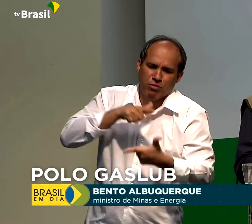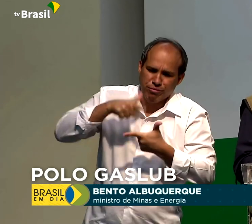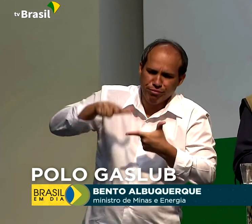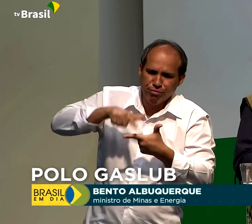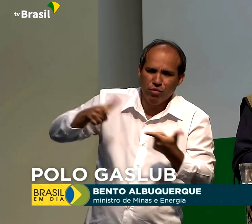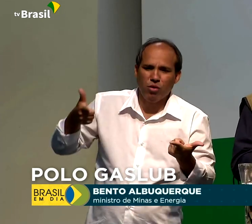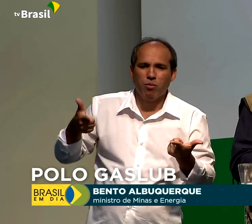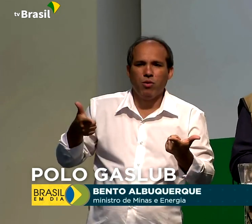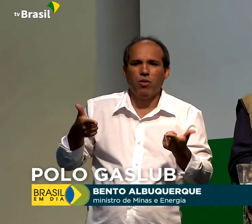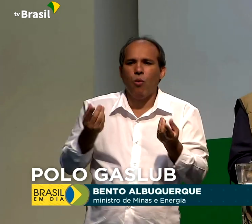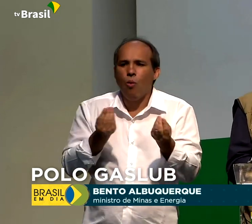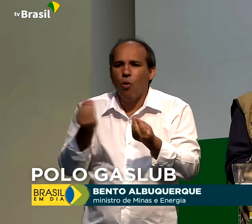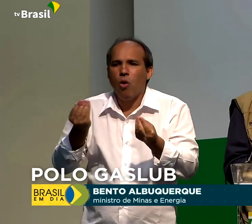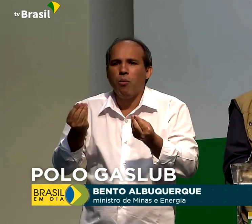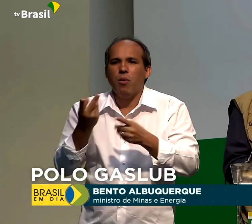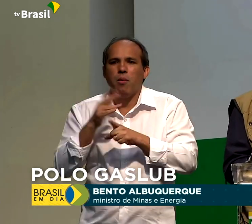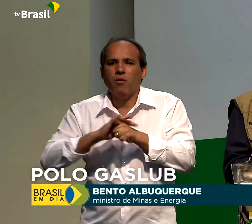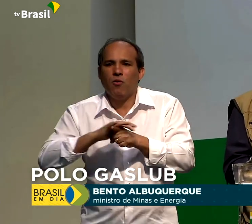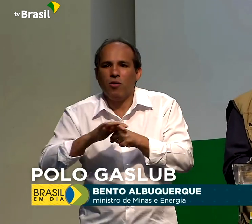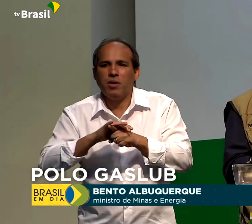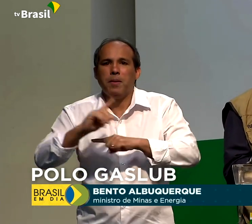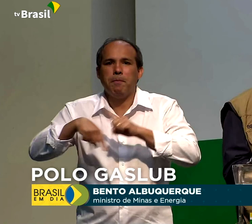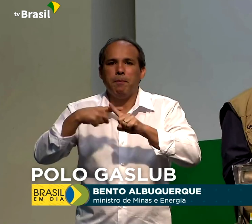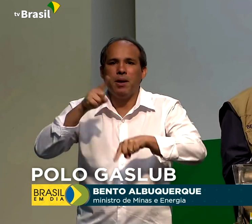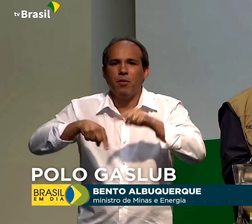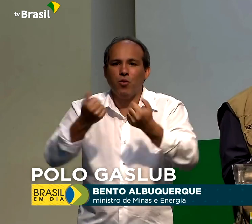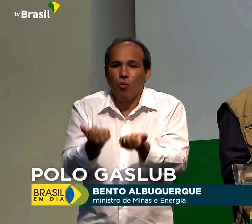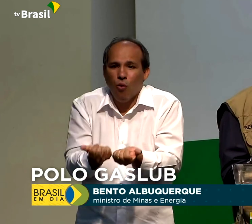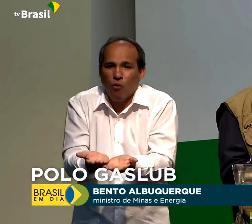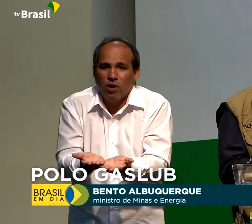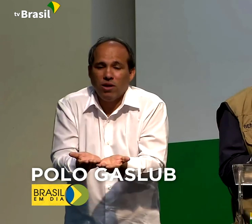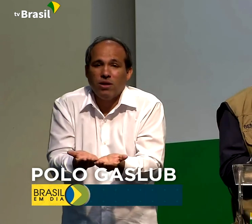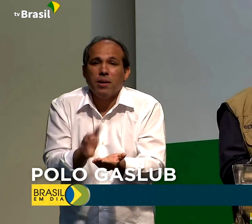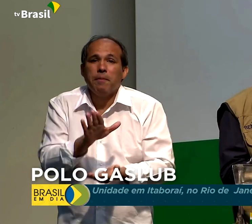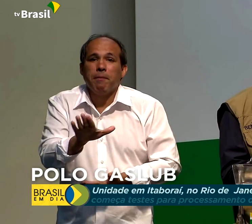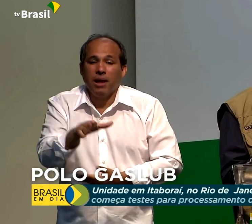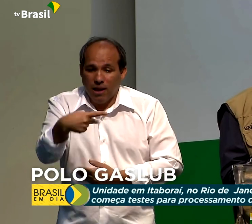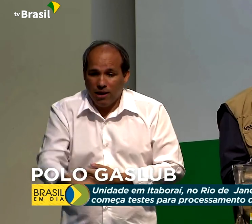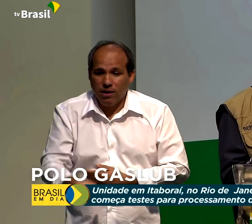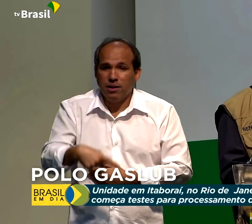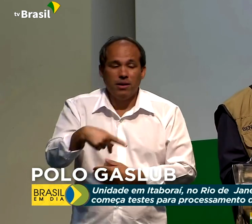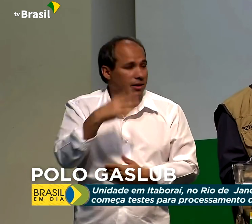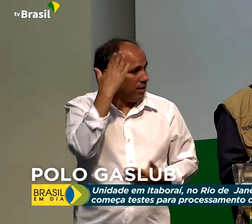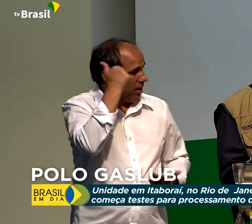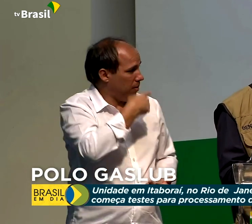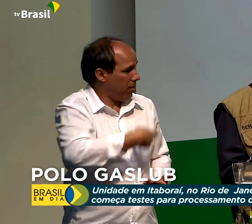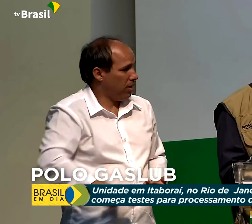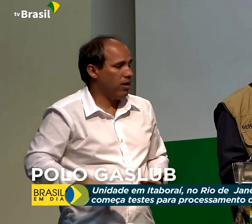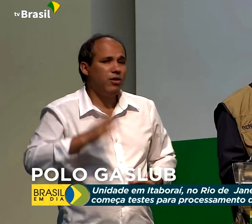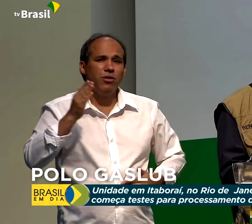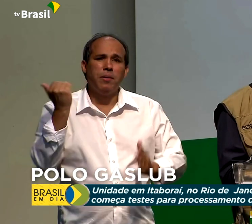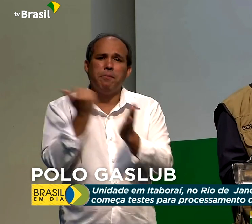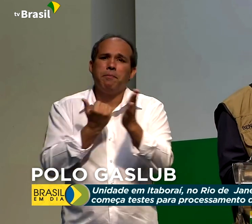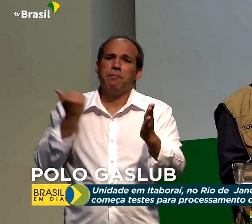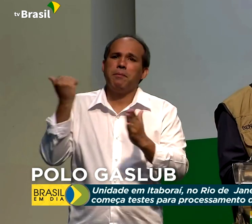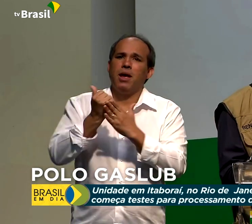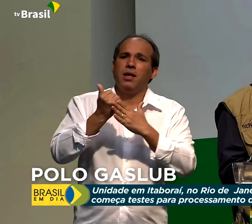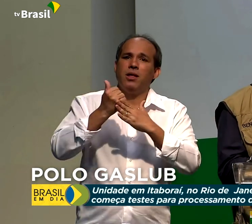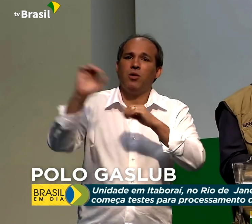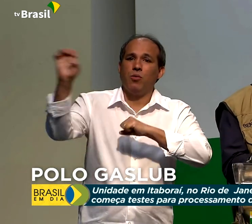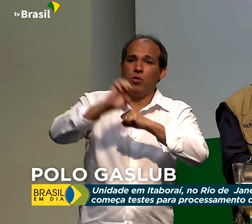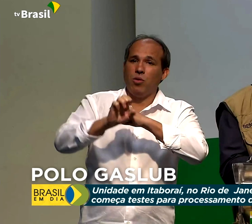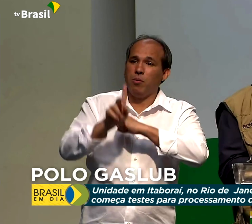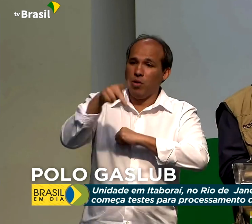entre oferta e demanda, nós, presidente, aumentamos as exportações de petróleo do país